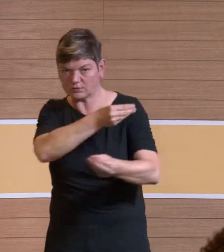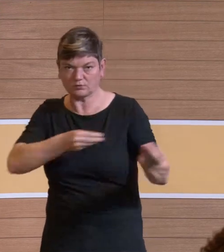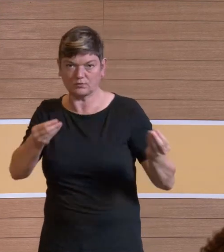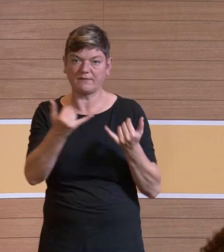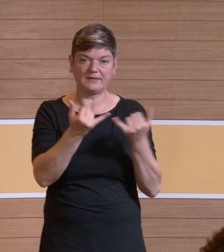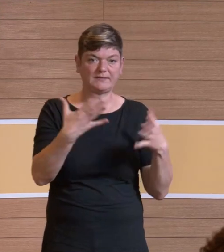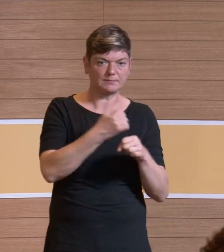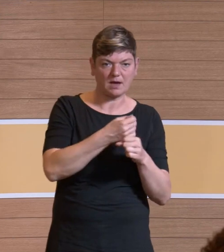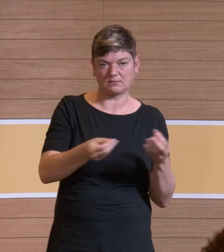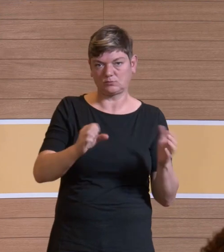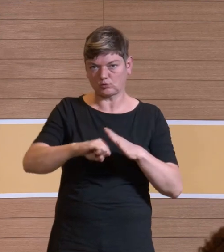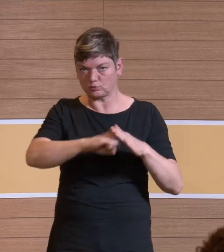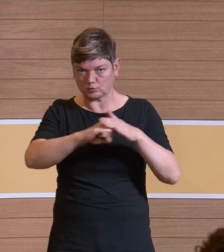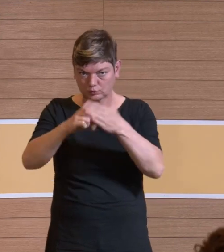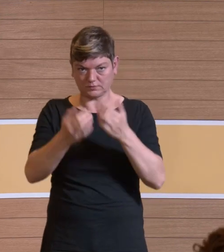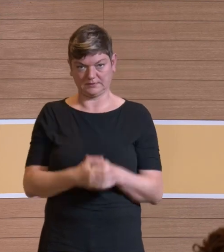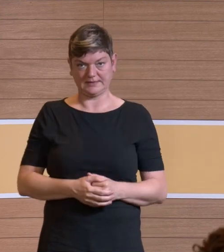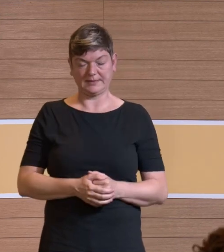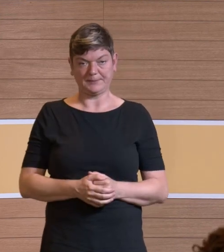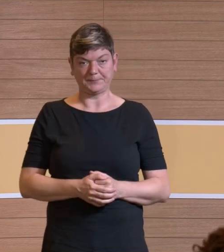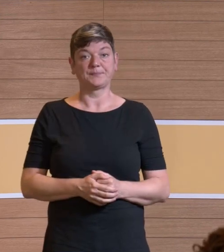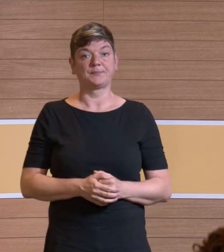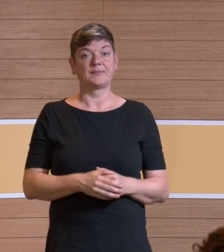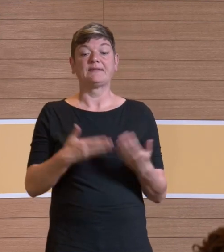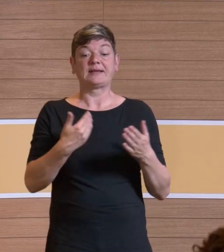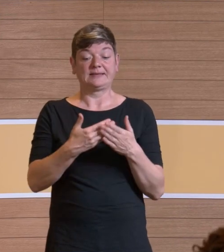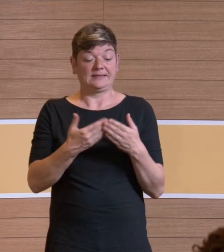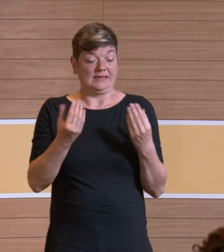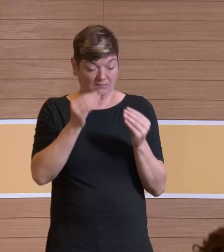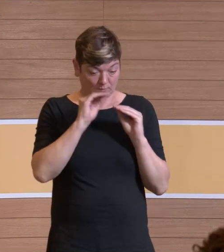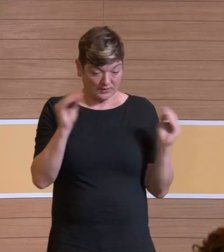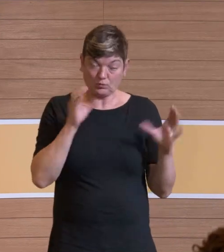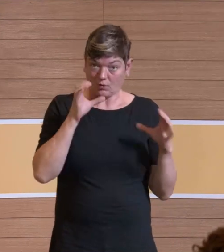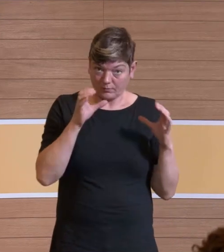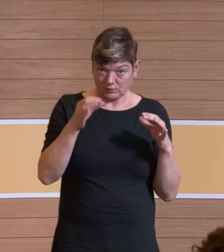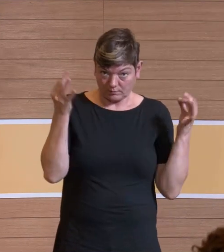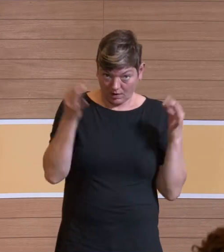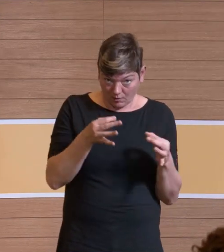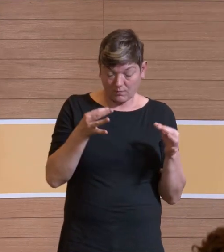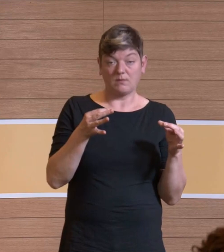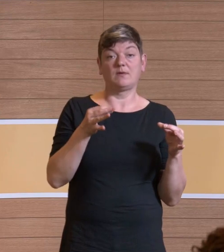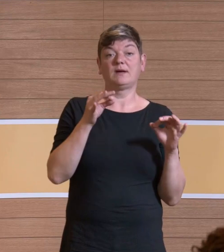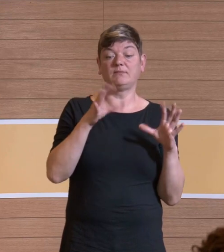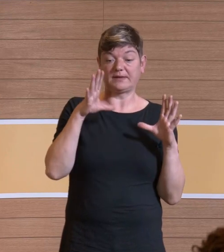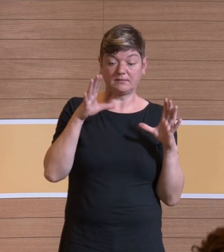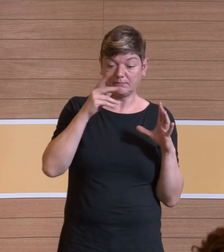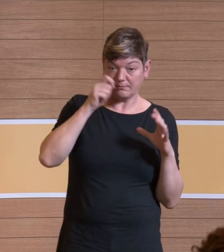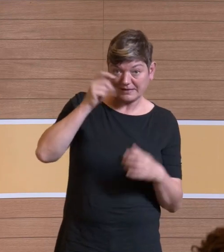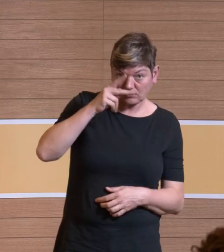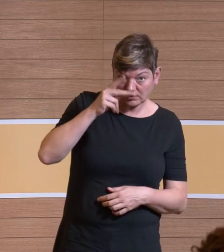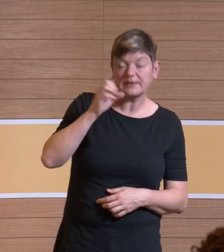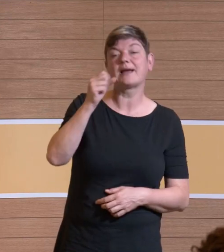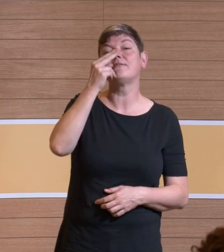getan werden. Wenn diese Information, die dazu notwendig ist, dass dieser Vorgang dann stattfindet, falsch ist, können Fehler